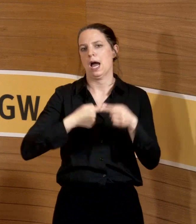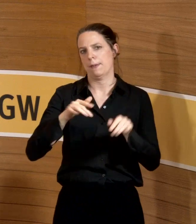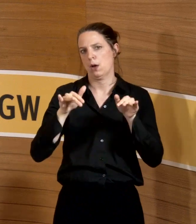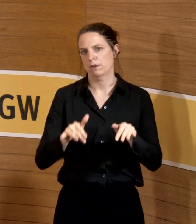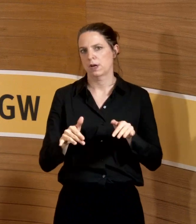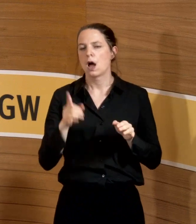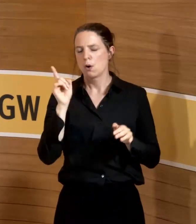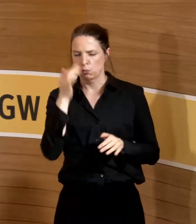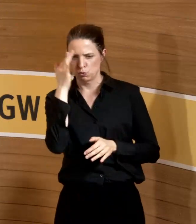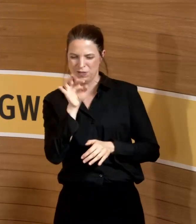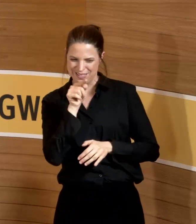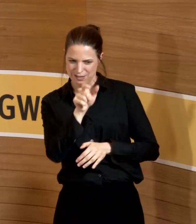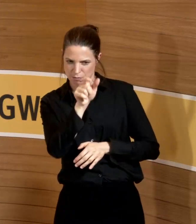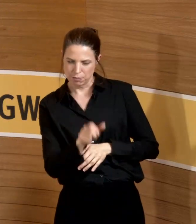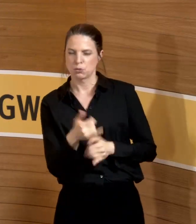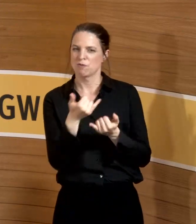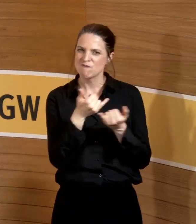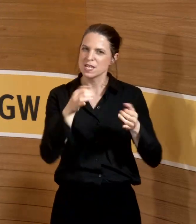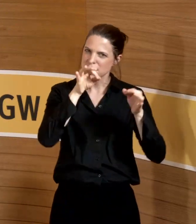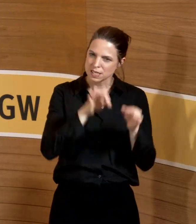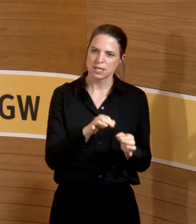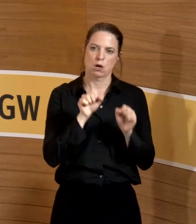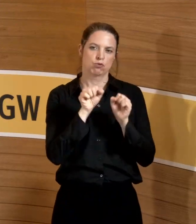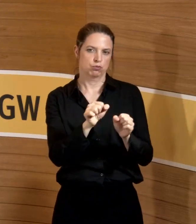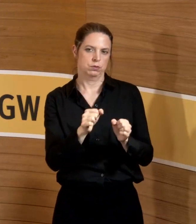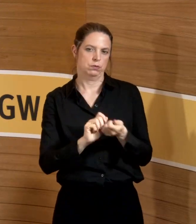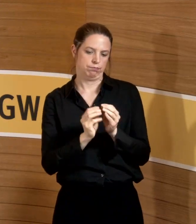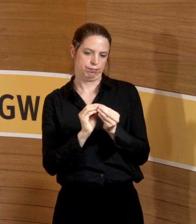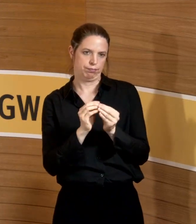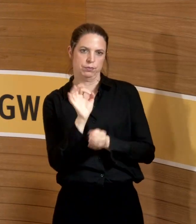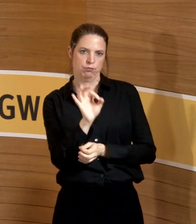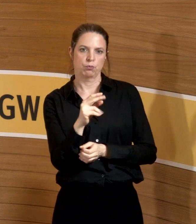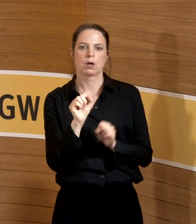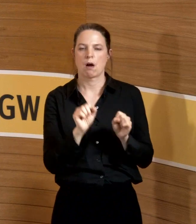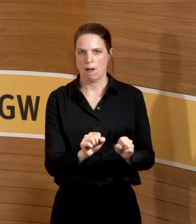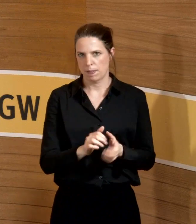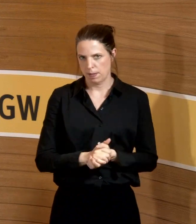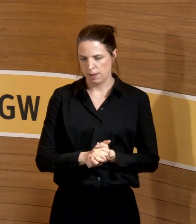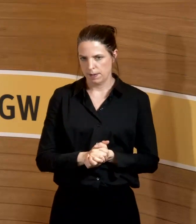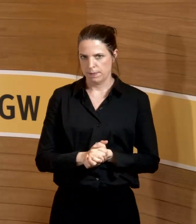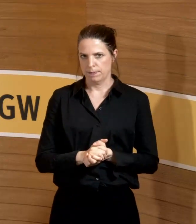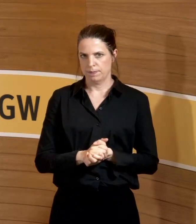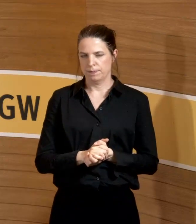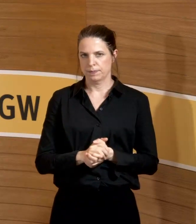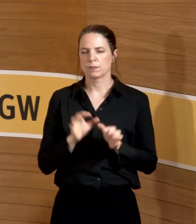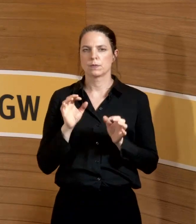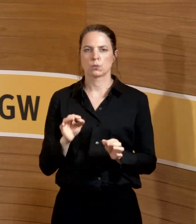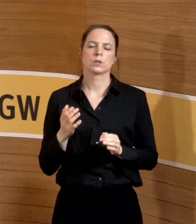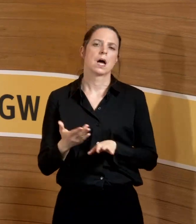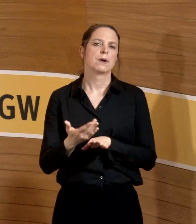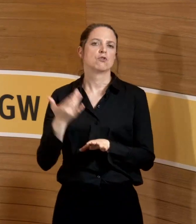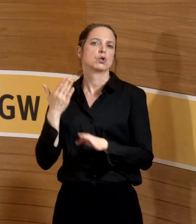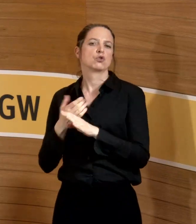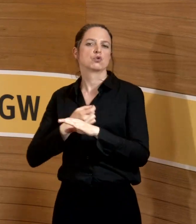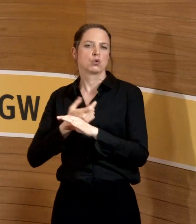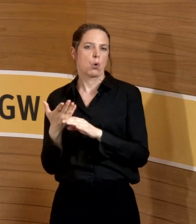konkretisieren, auf diese einzelne Frau, damit das Ganze passt. Was ist von Corona übrig geblieben?